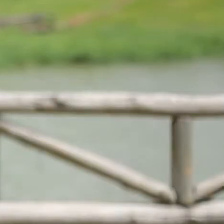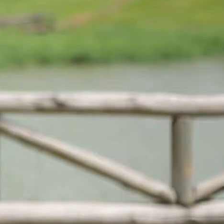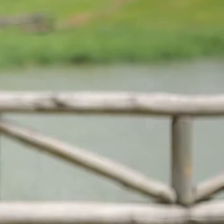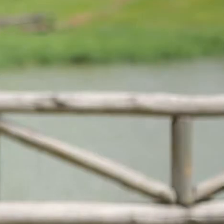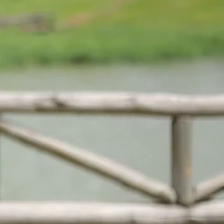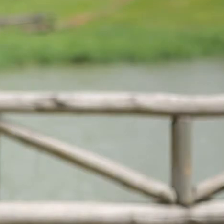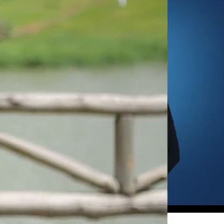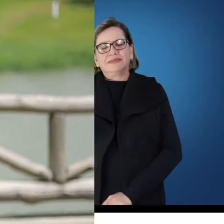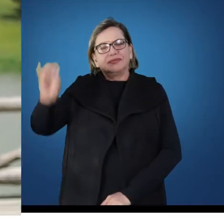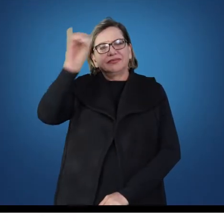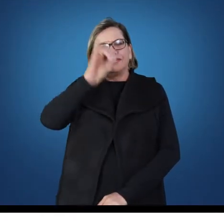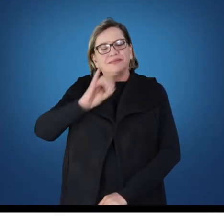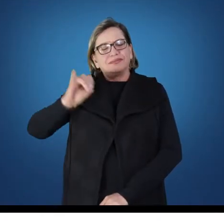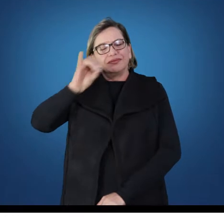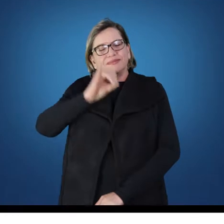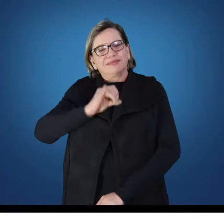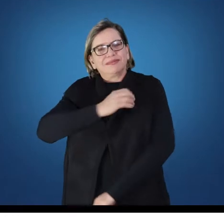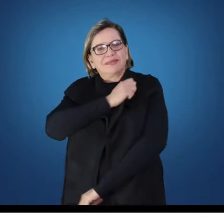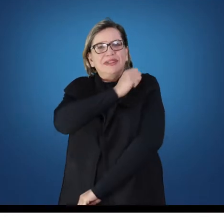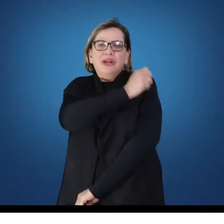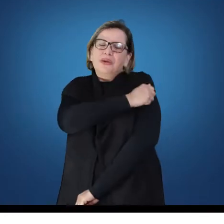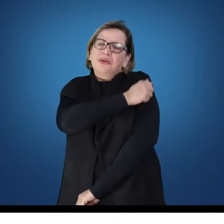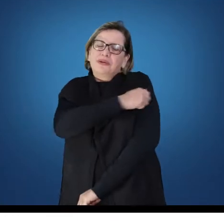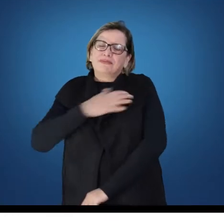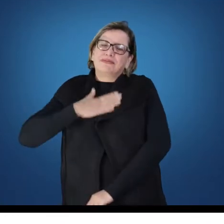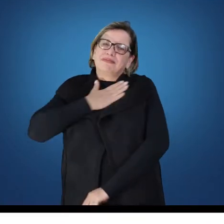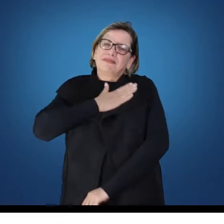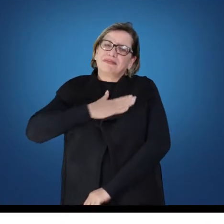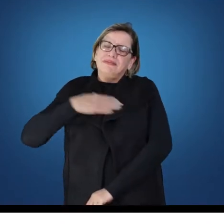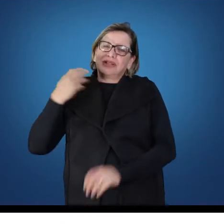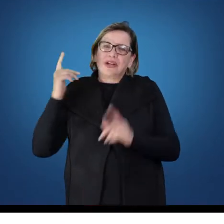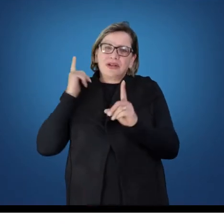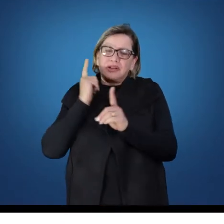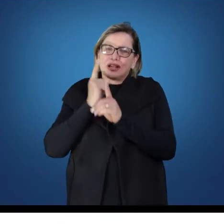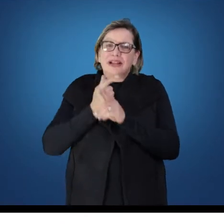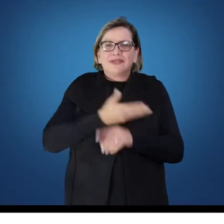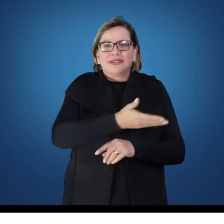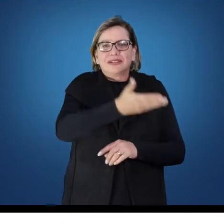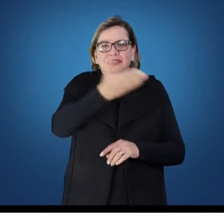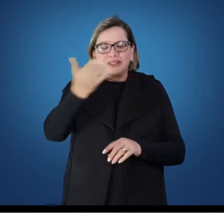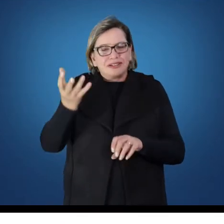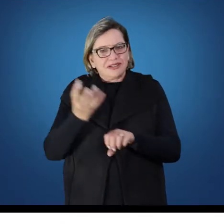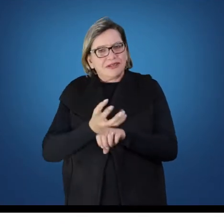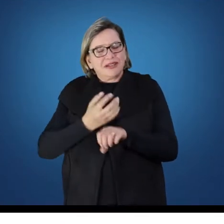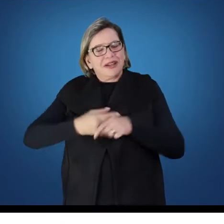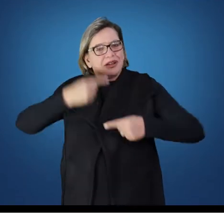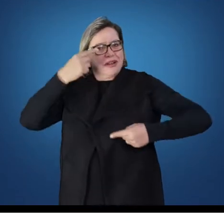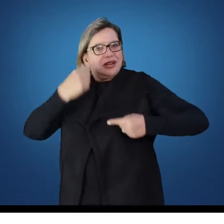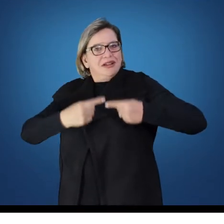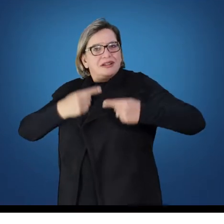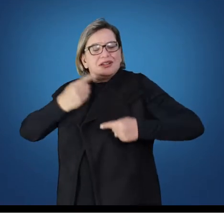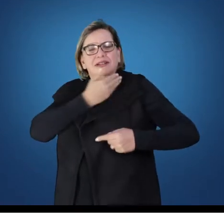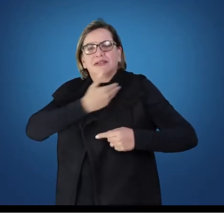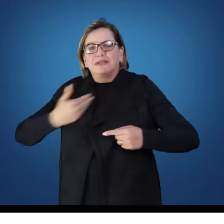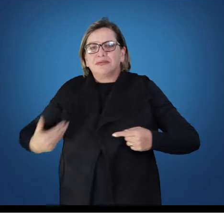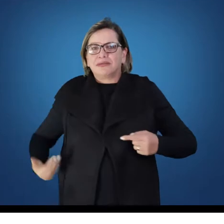Olá, caros acadêmicos, é um prazer estar com vocês novamente nessa disciplina Políticas Públicas Educacionais e Educação Física.